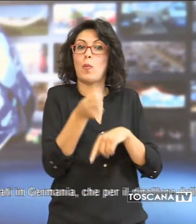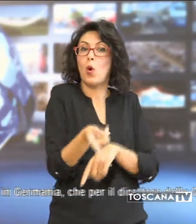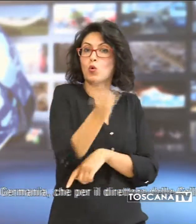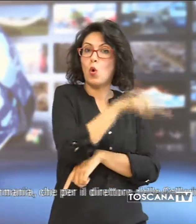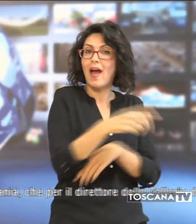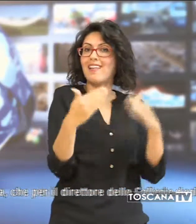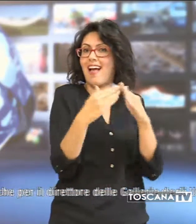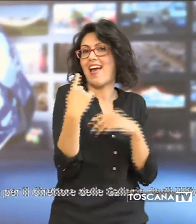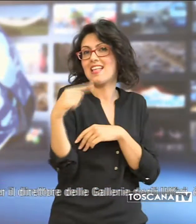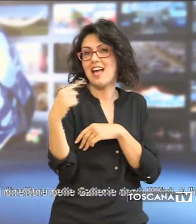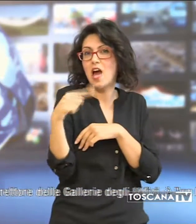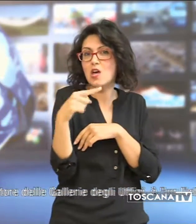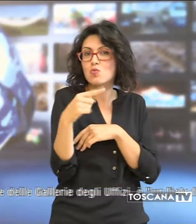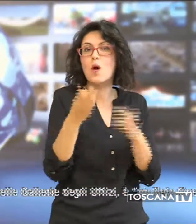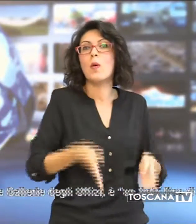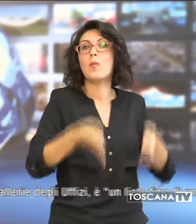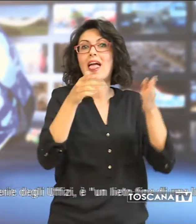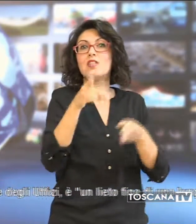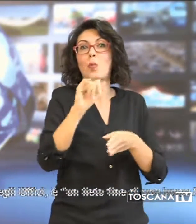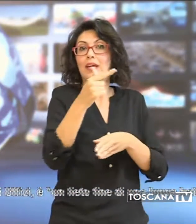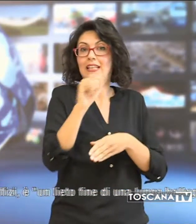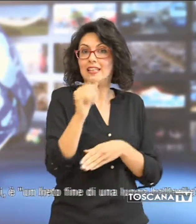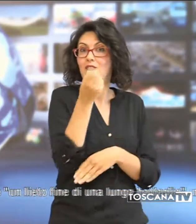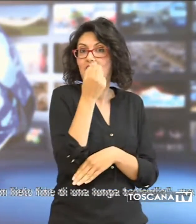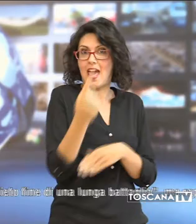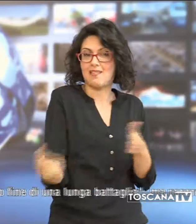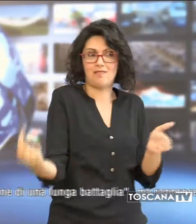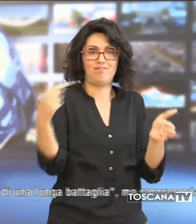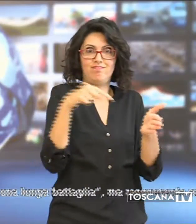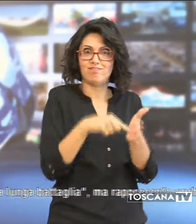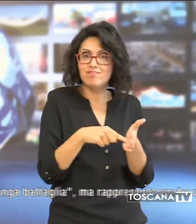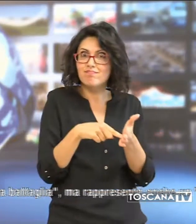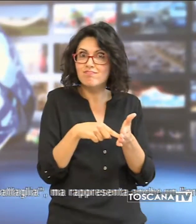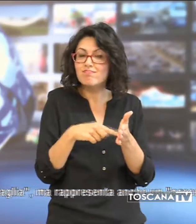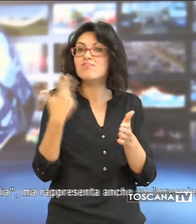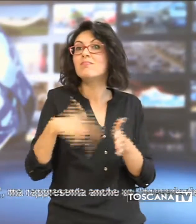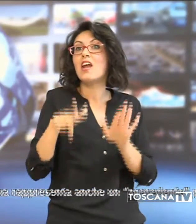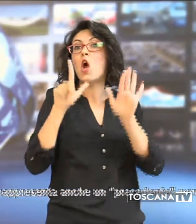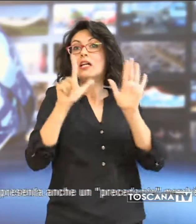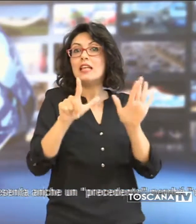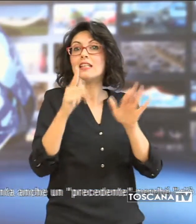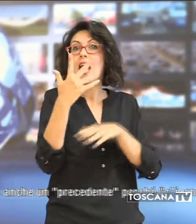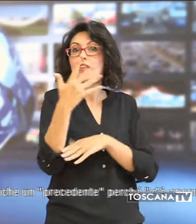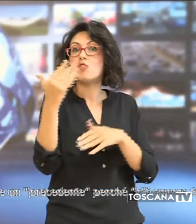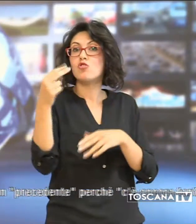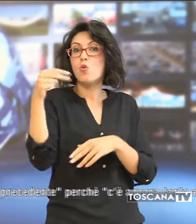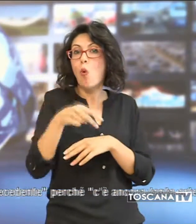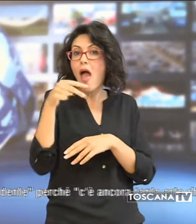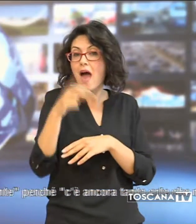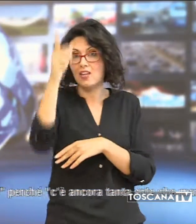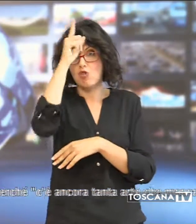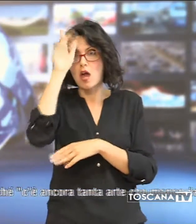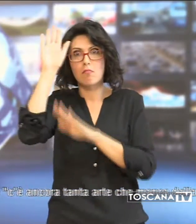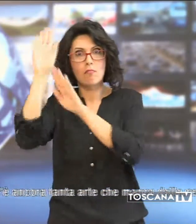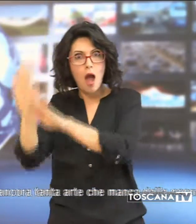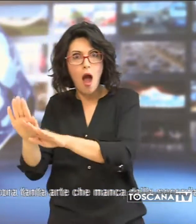a Palazzo Pitti a Firenze. Un rientro dopo 75 anni passati in Germania